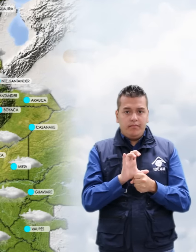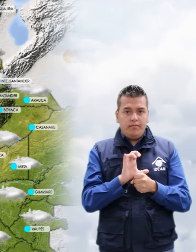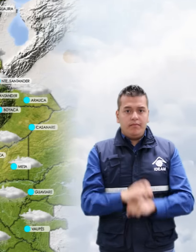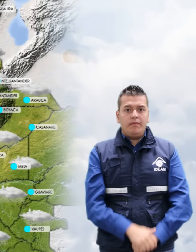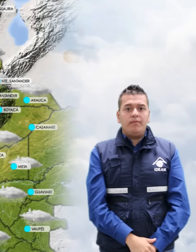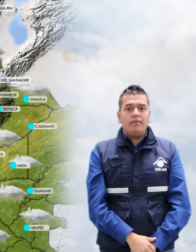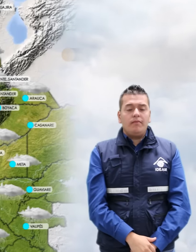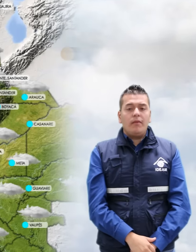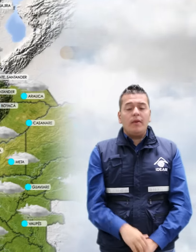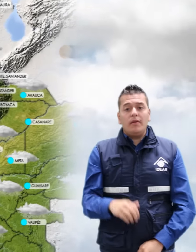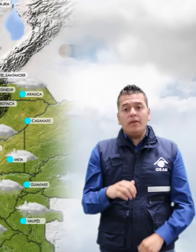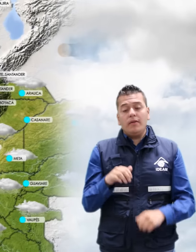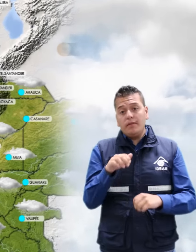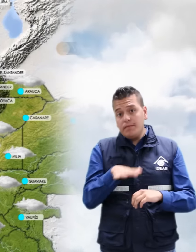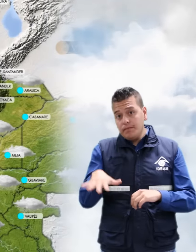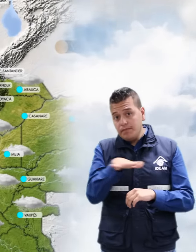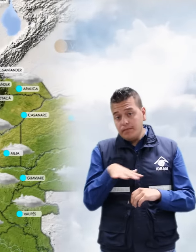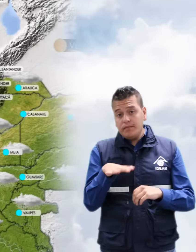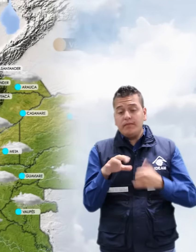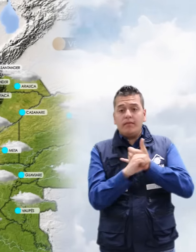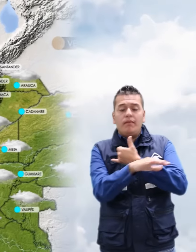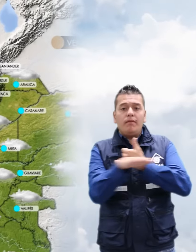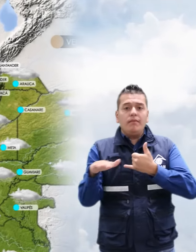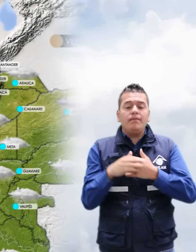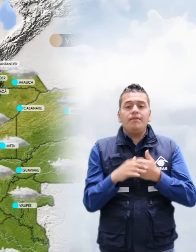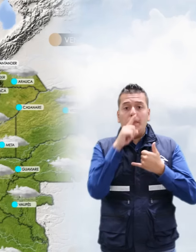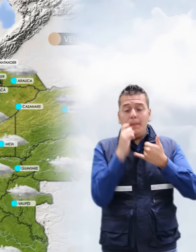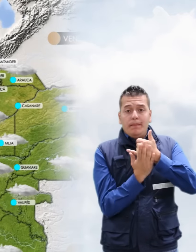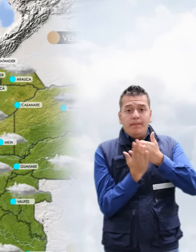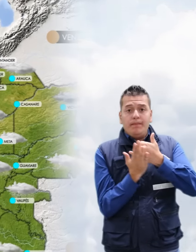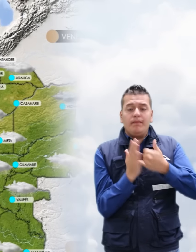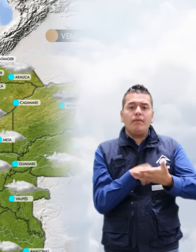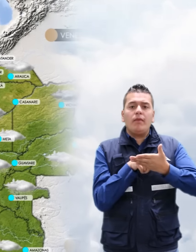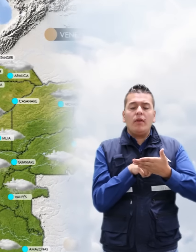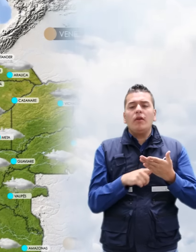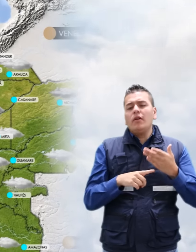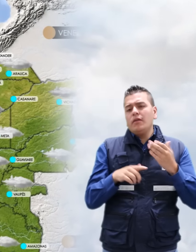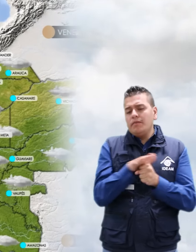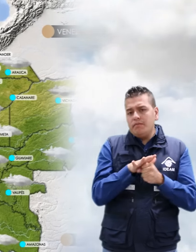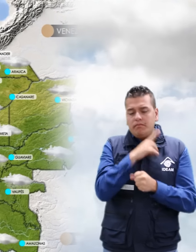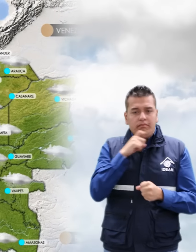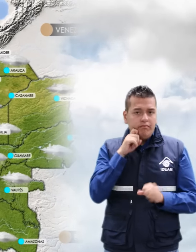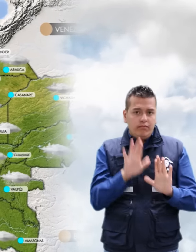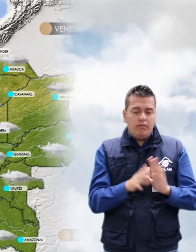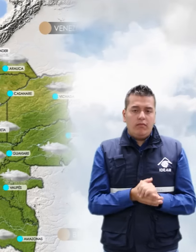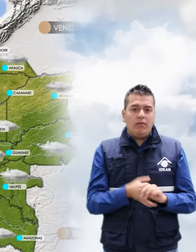En la región de la Orinoquía y la Amazonía, se prevén condiciones secas, aunque no se